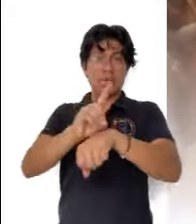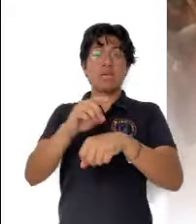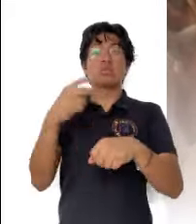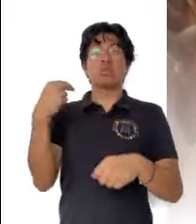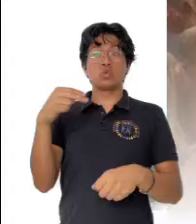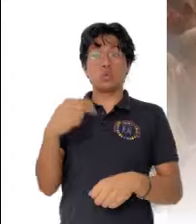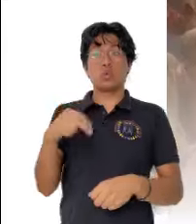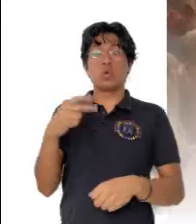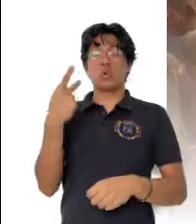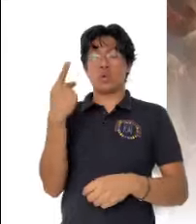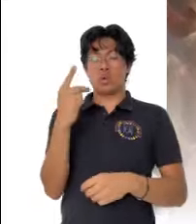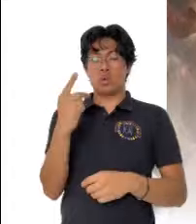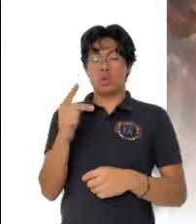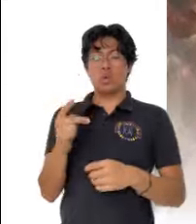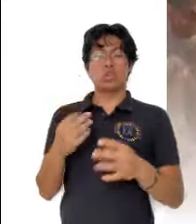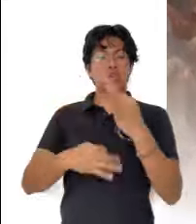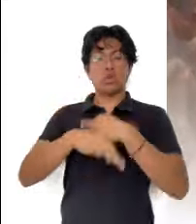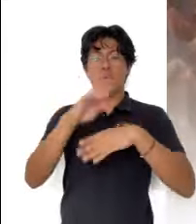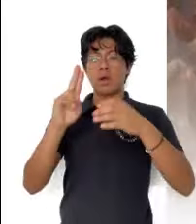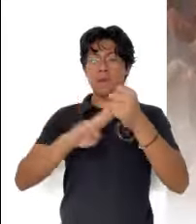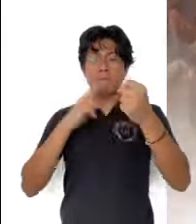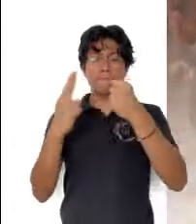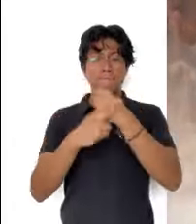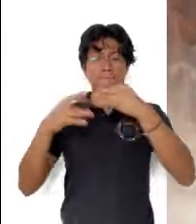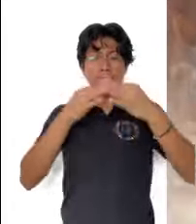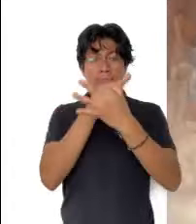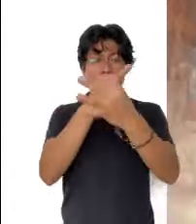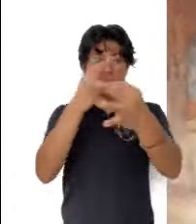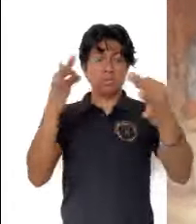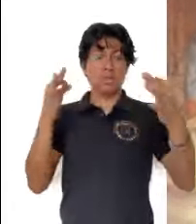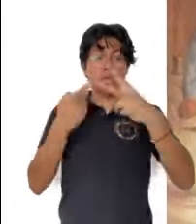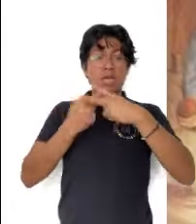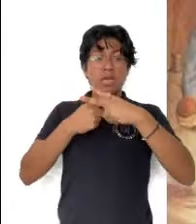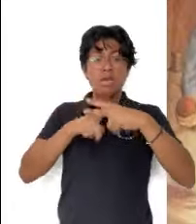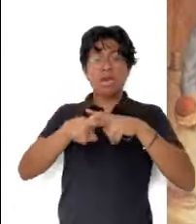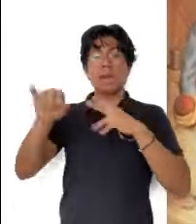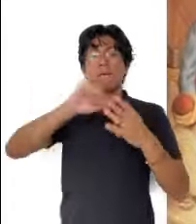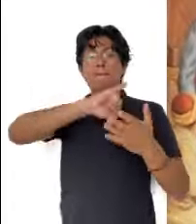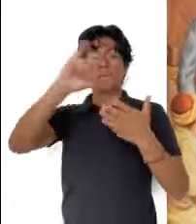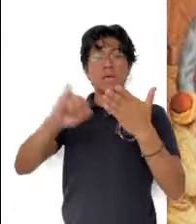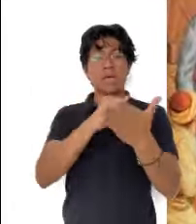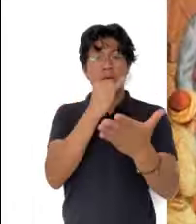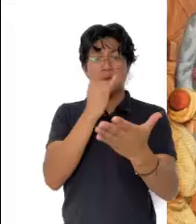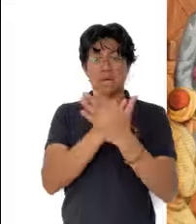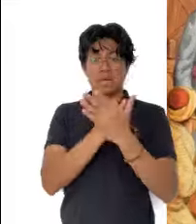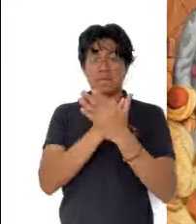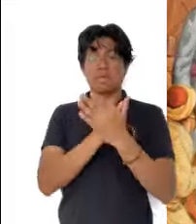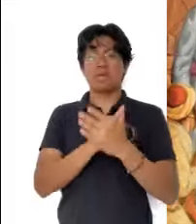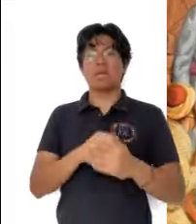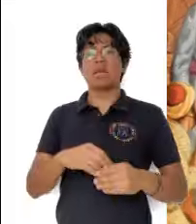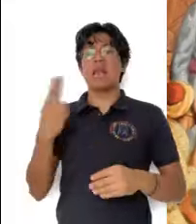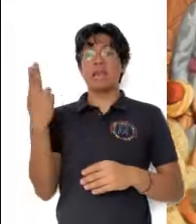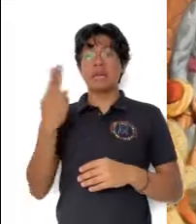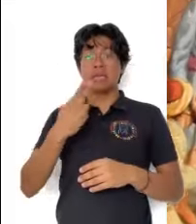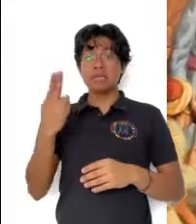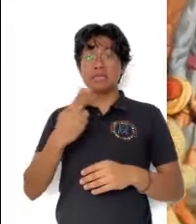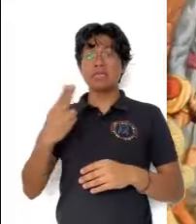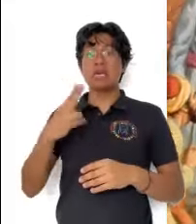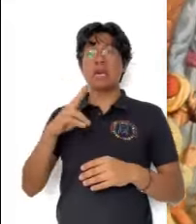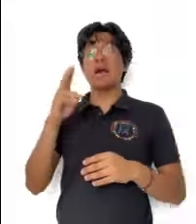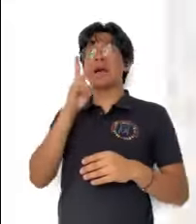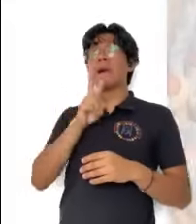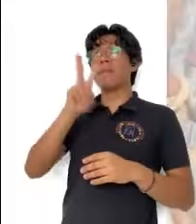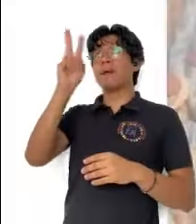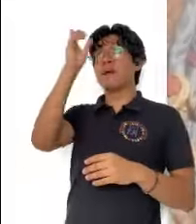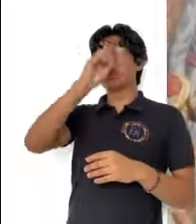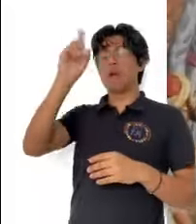tercer día. Y en su nombre se había de predicar a todas las naciones, comenzando por Jerusalén, la